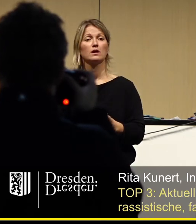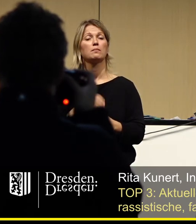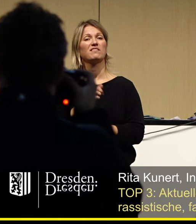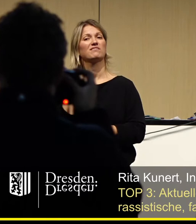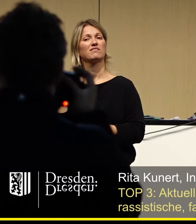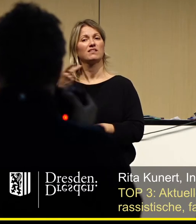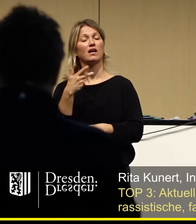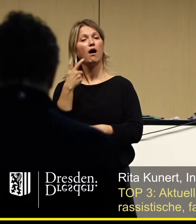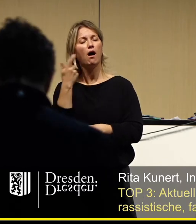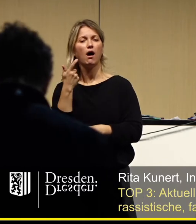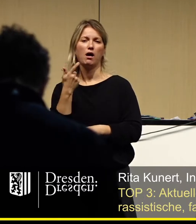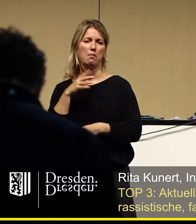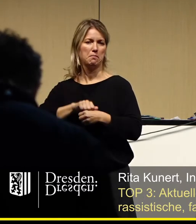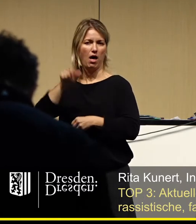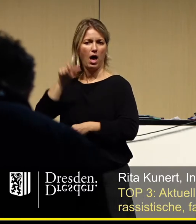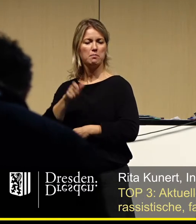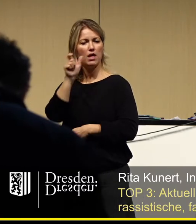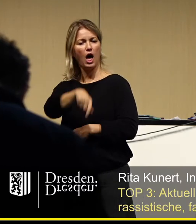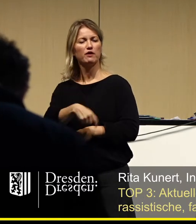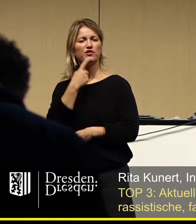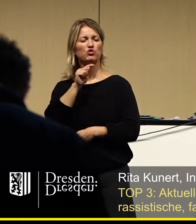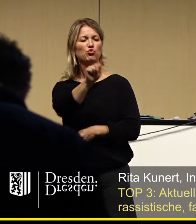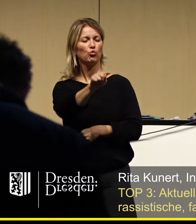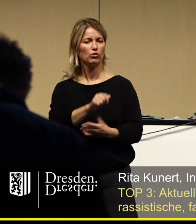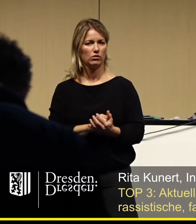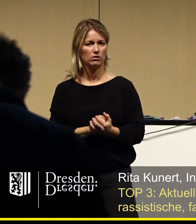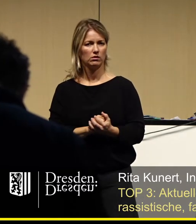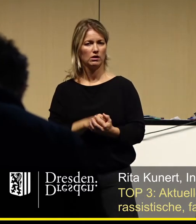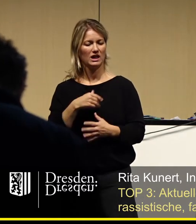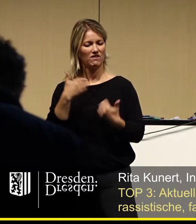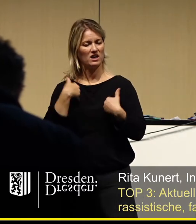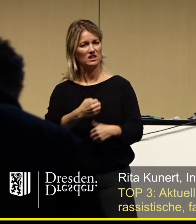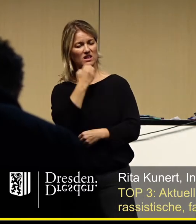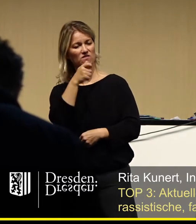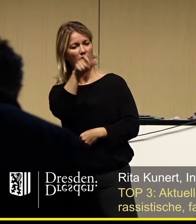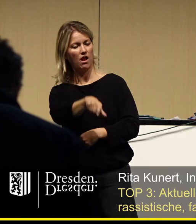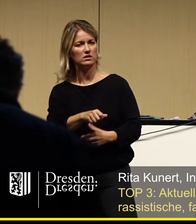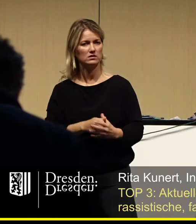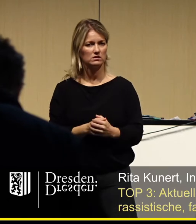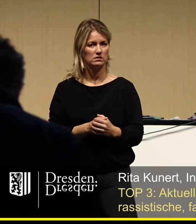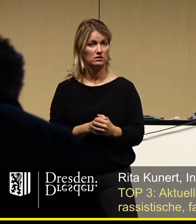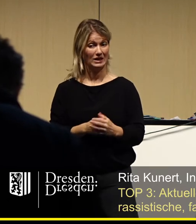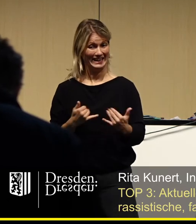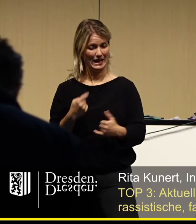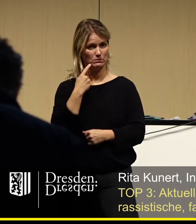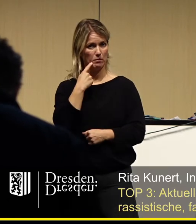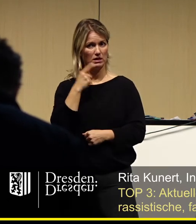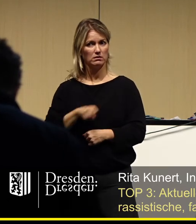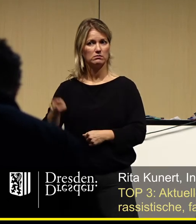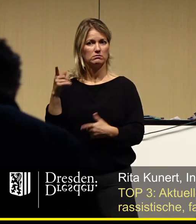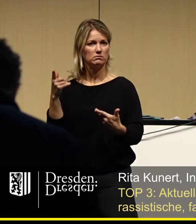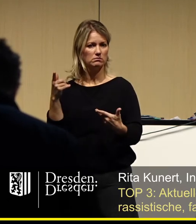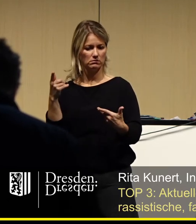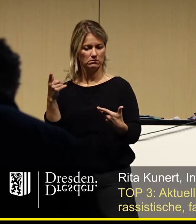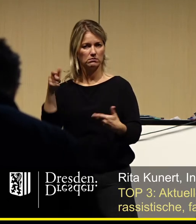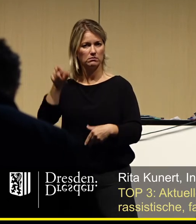hemmungslos geduzt werden, die körperliche Gewalt abbekommen, die diese Beamtinnen offenbar aktuell nirgendwo anders rauslassen